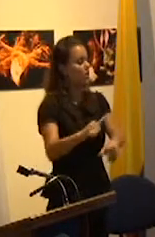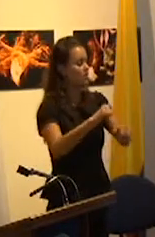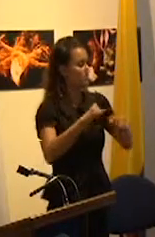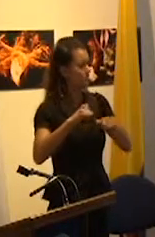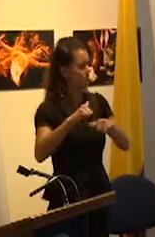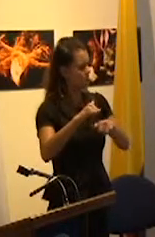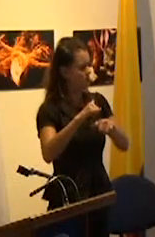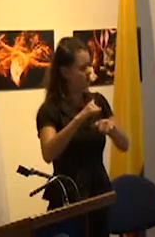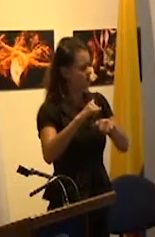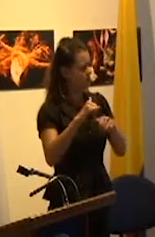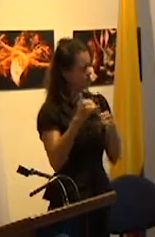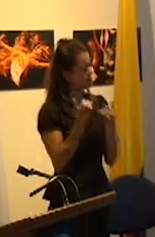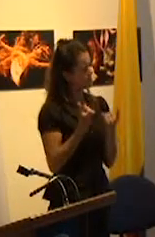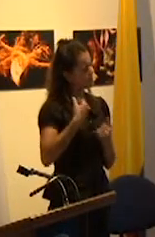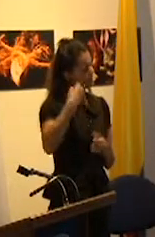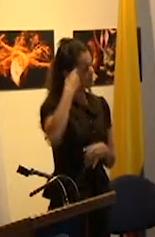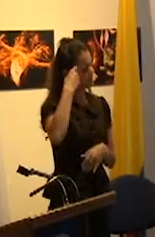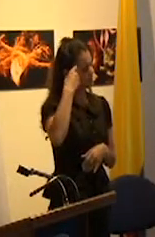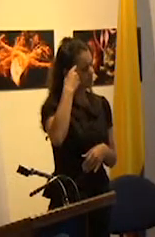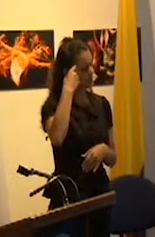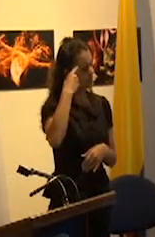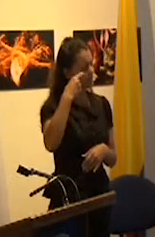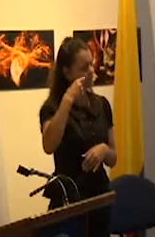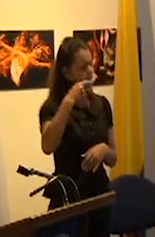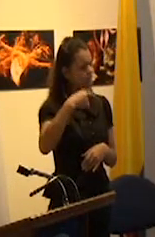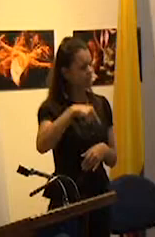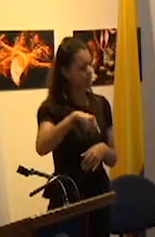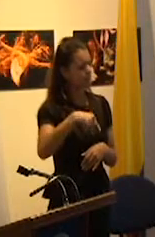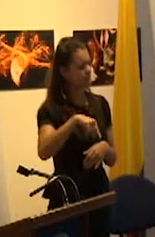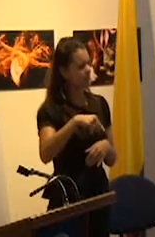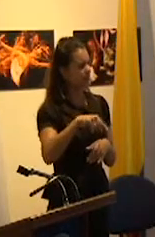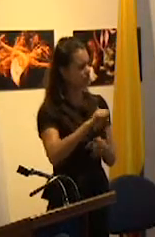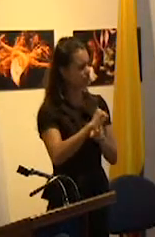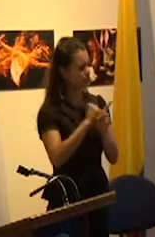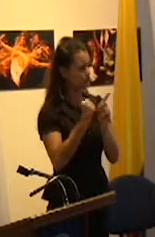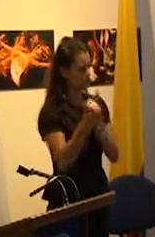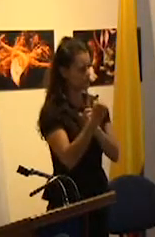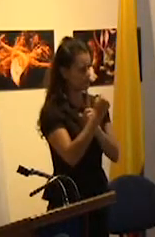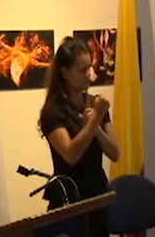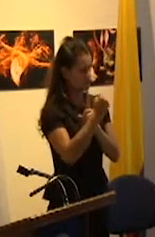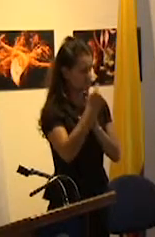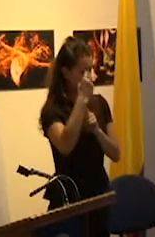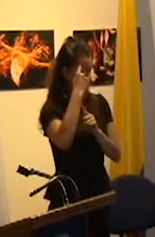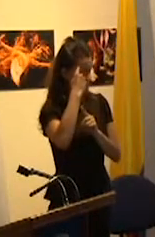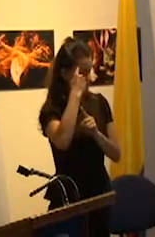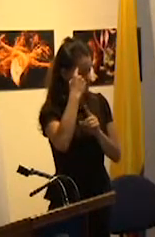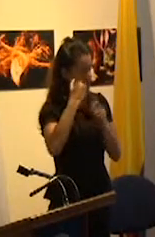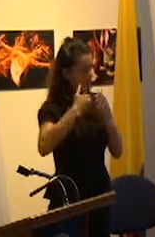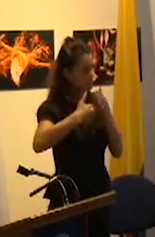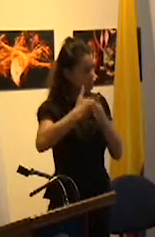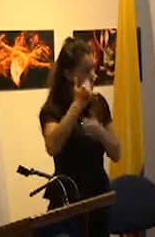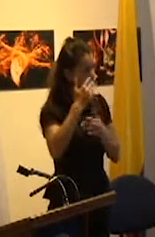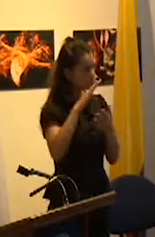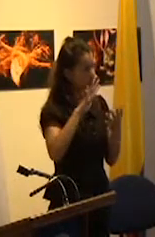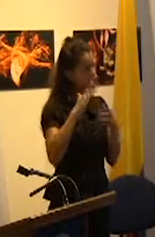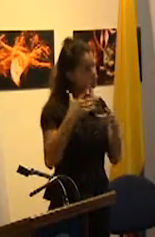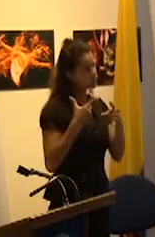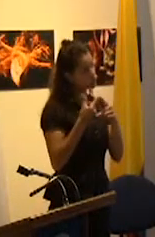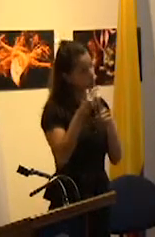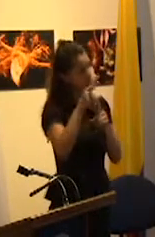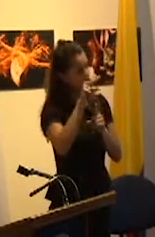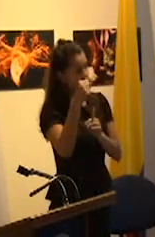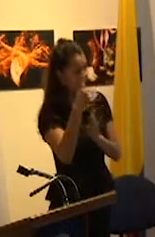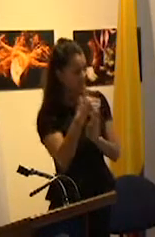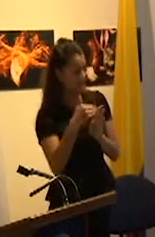entonces la visión de lo social que comienza a sostenerse desde mediados del siglo XX